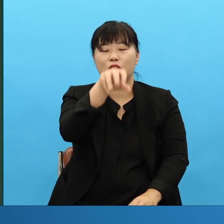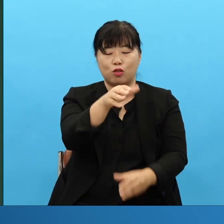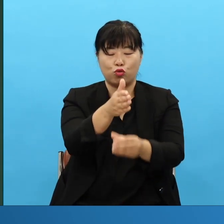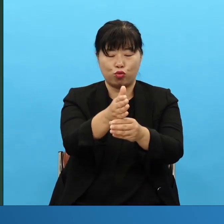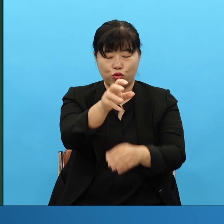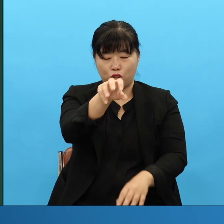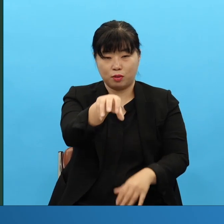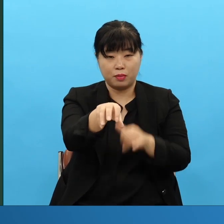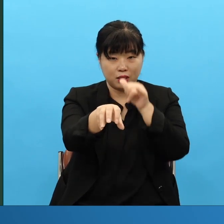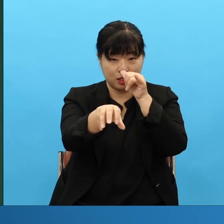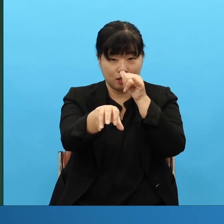지금도 이걸 볼 수 있어야 됩니다